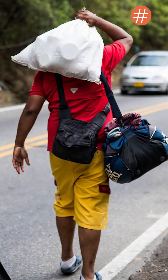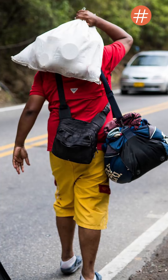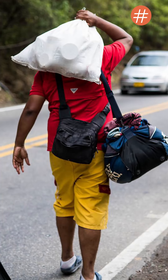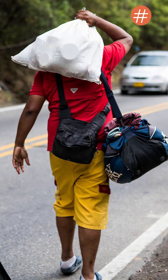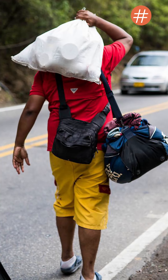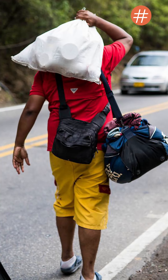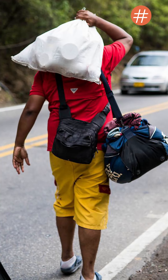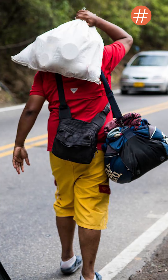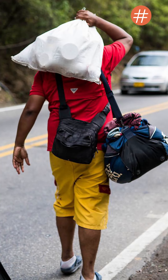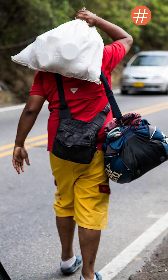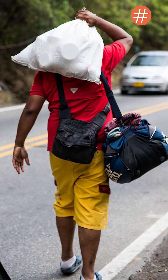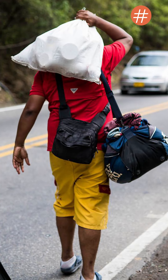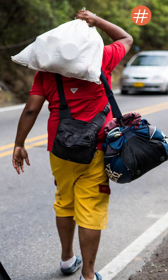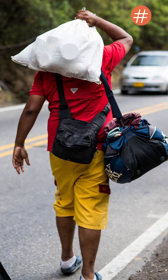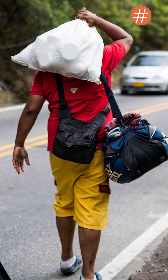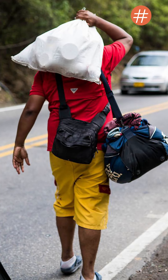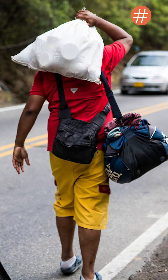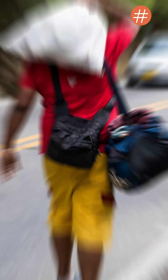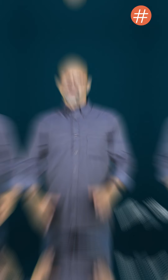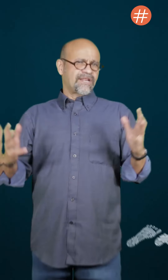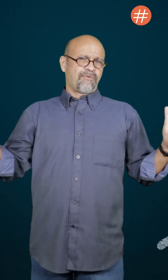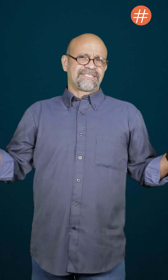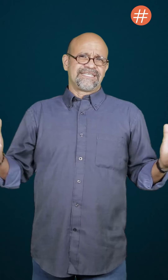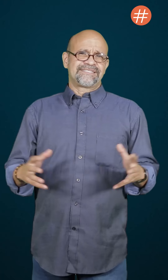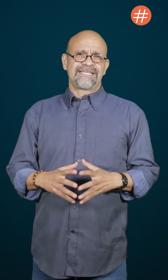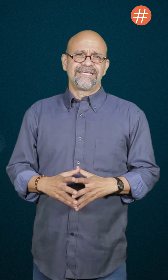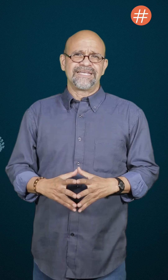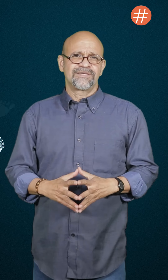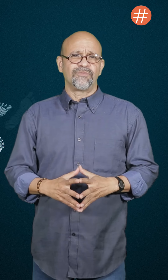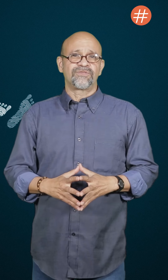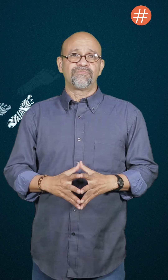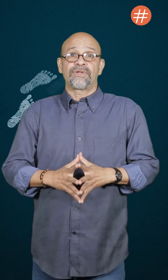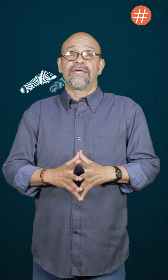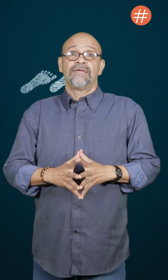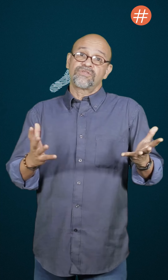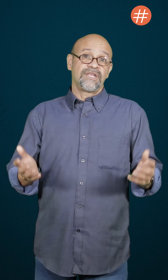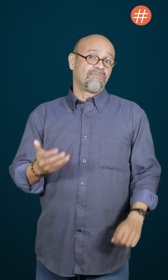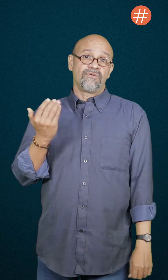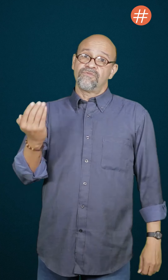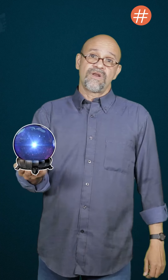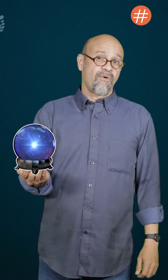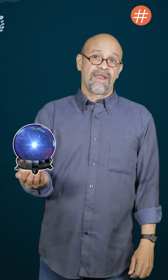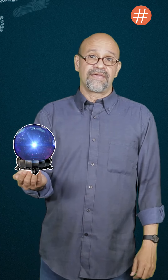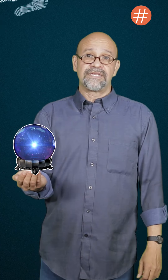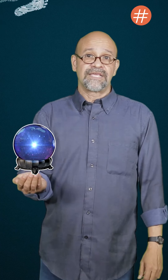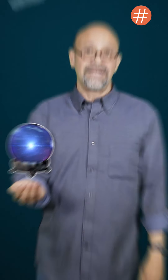frente a una crisis generada por la política? No hay respuestas sensatas en este momento porque no tenemos una bola de cristal.